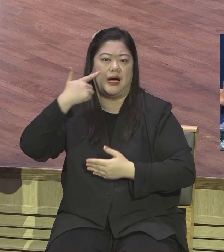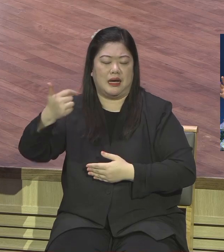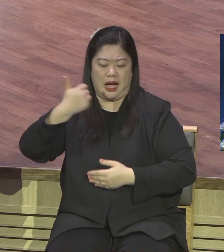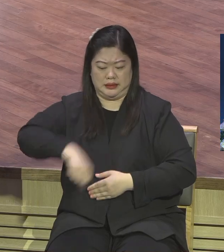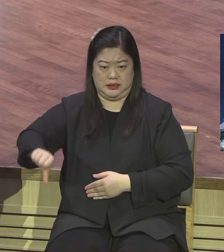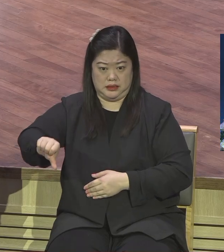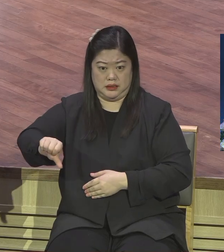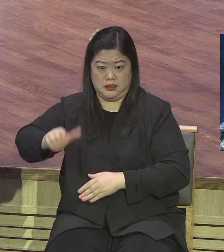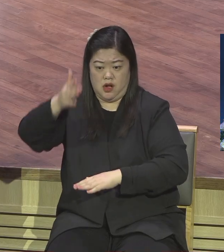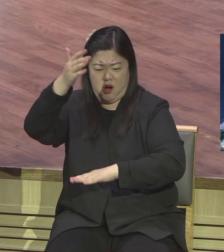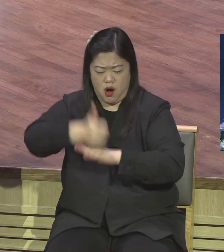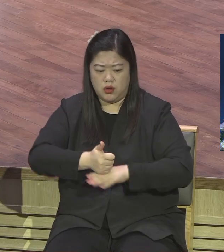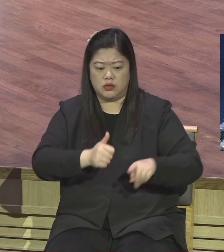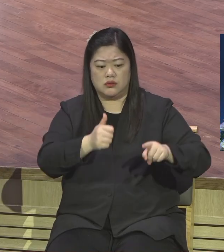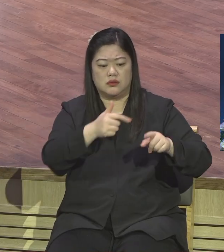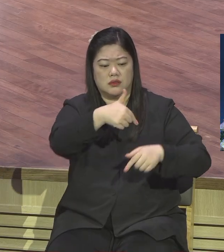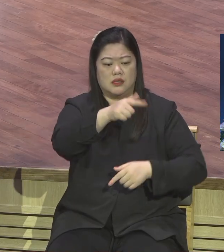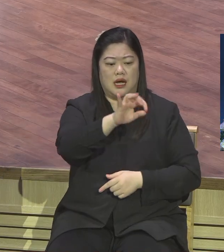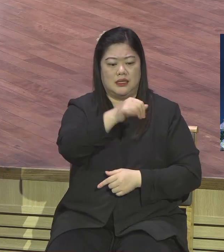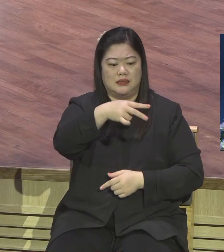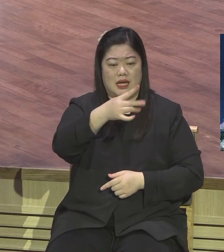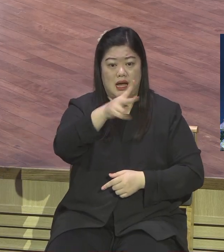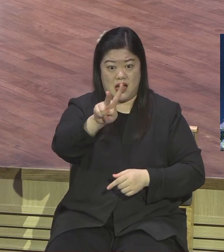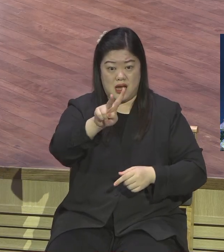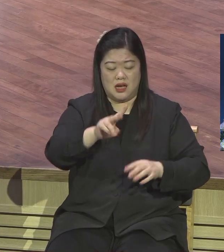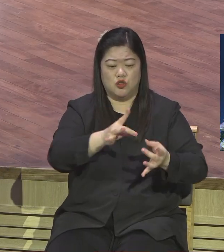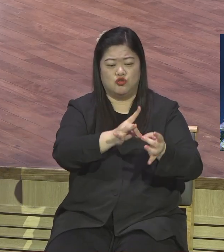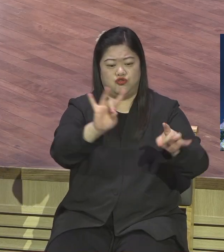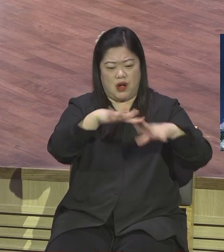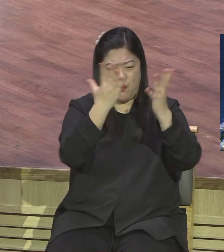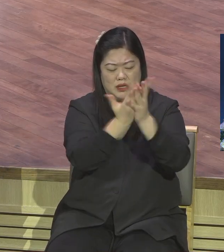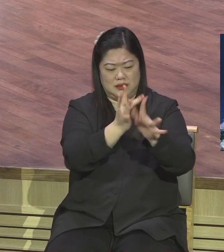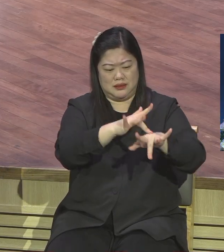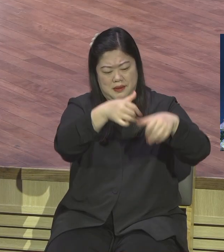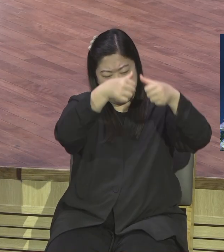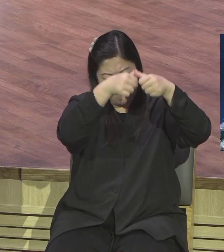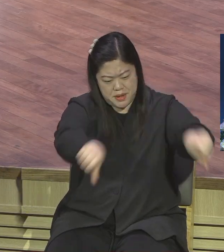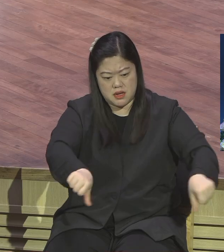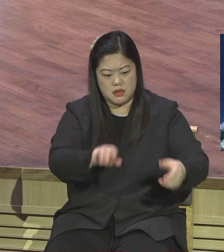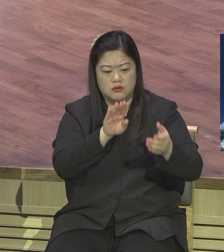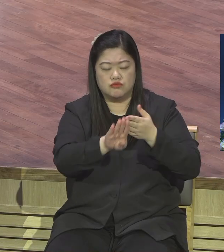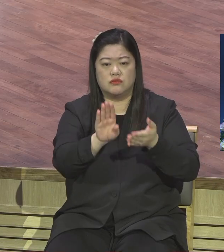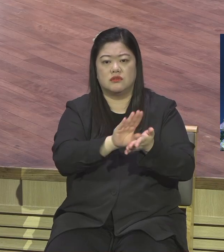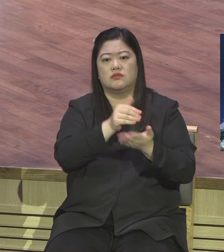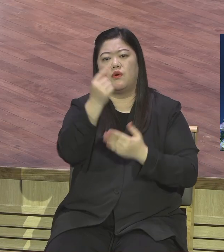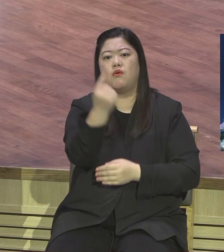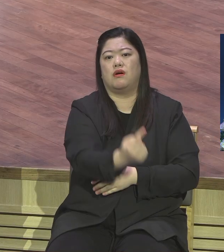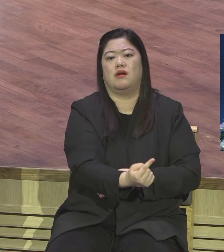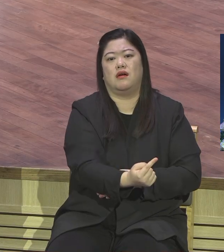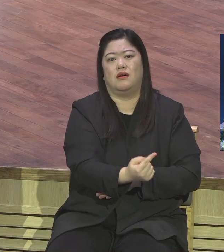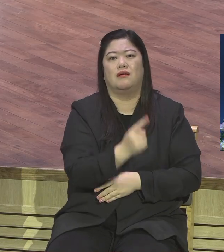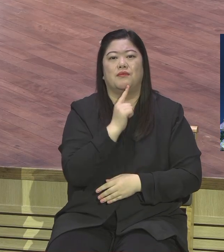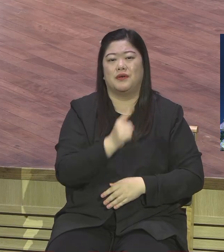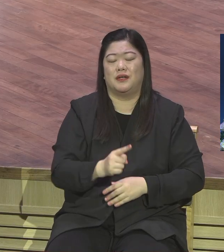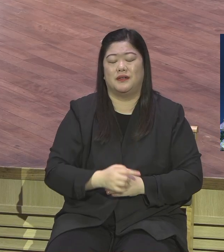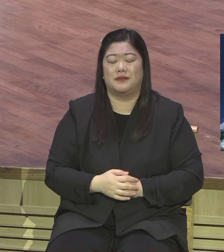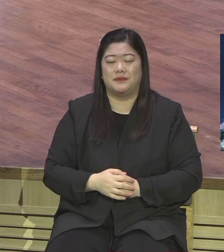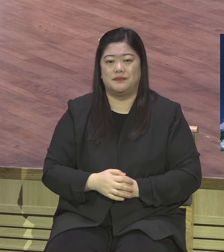확 꺾이는 그런 선포 엄청난 선포에요 이 교회의 존재